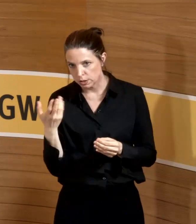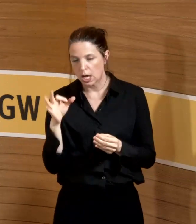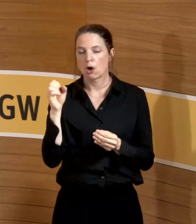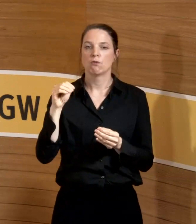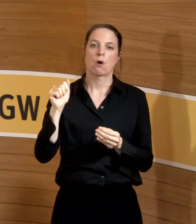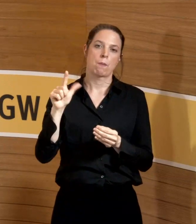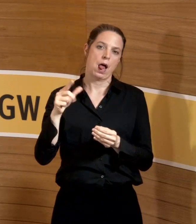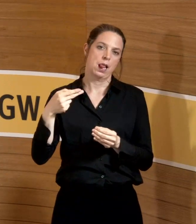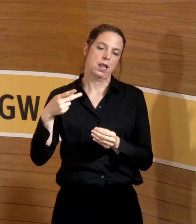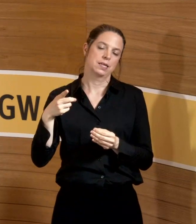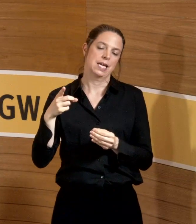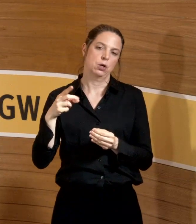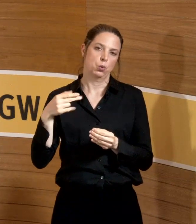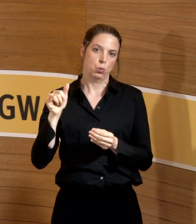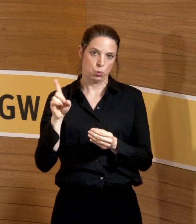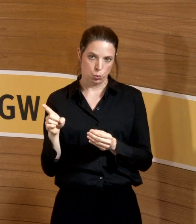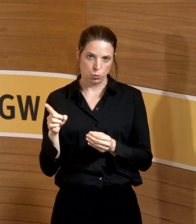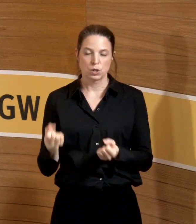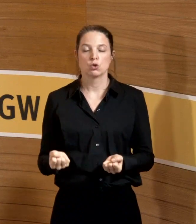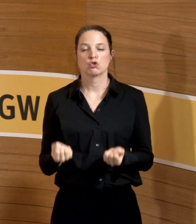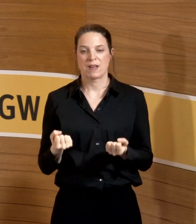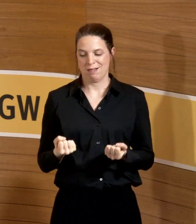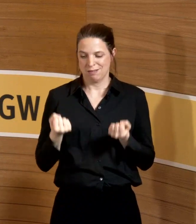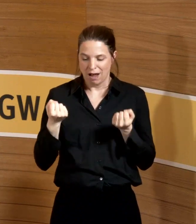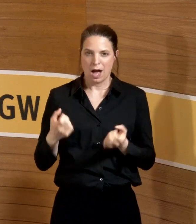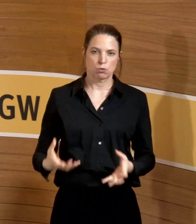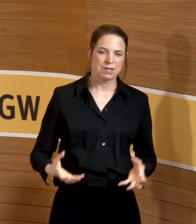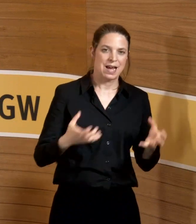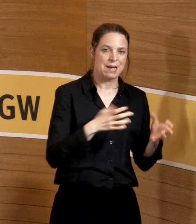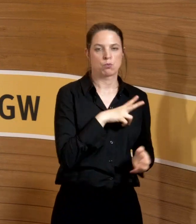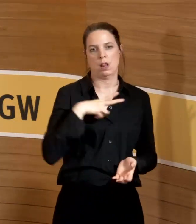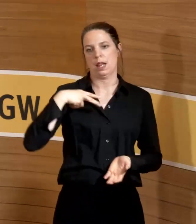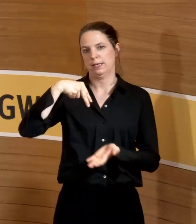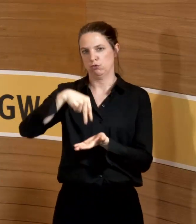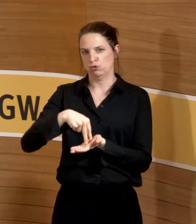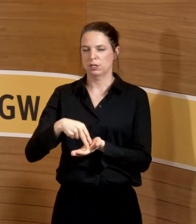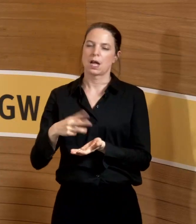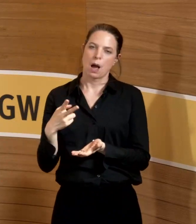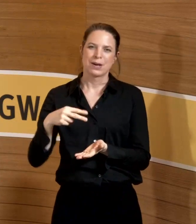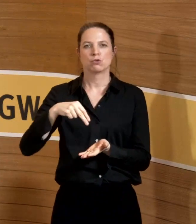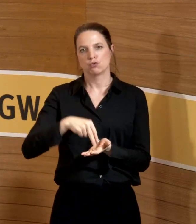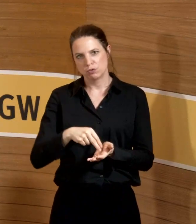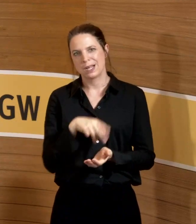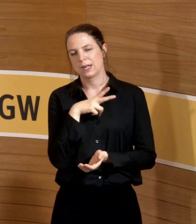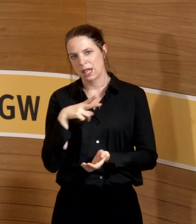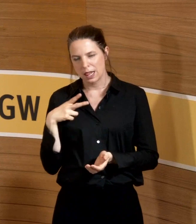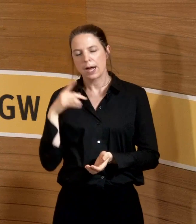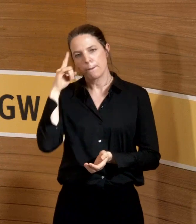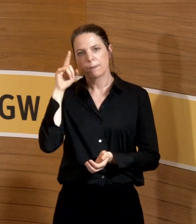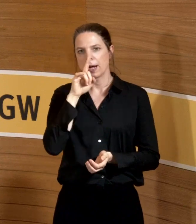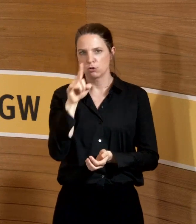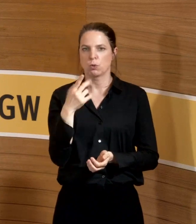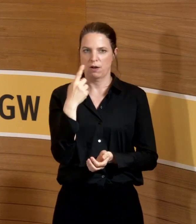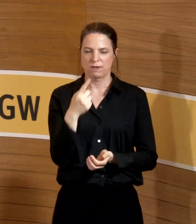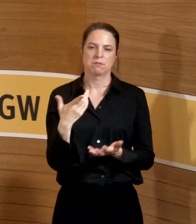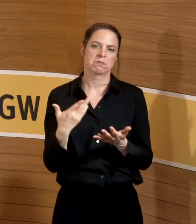Heben und Tragen und natürlich dann auch das lange Stehen möglicherweise, obwohl das zu relativieren ist. Hier ist wirklich nur gemeint, wenn man